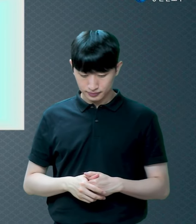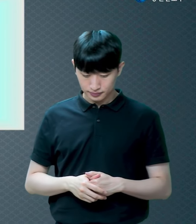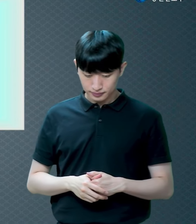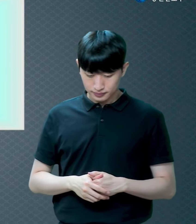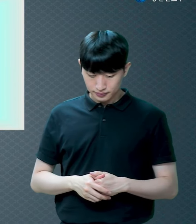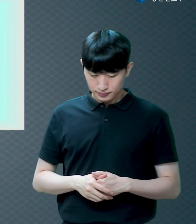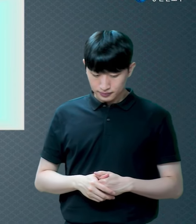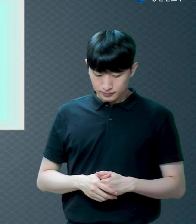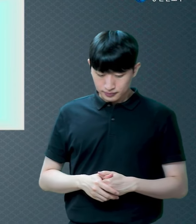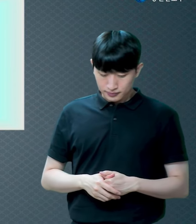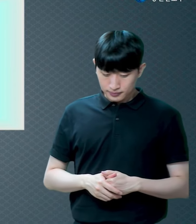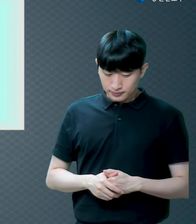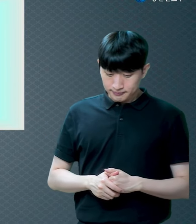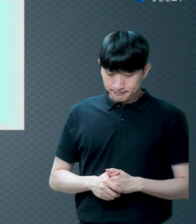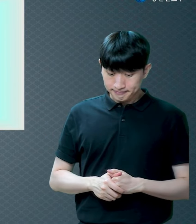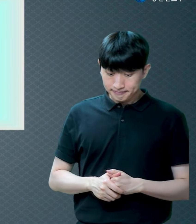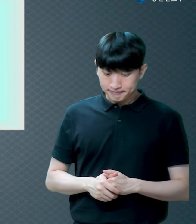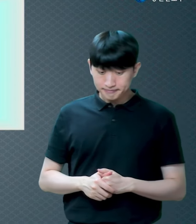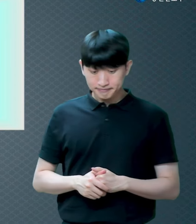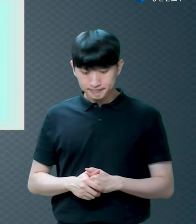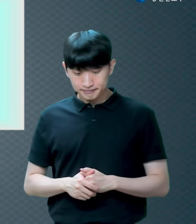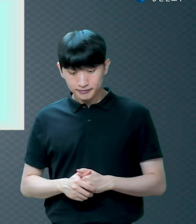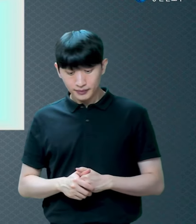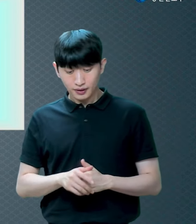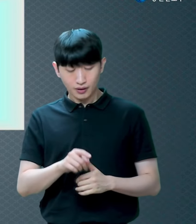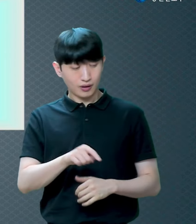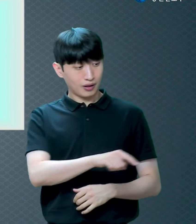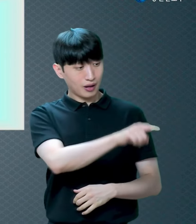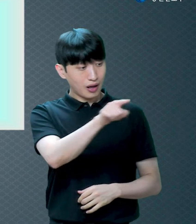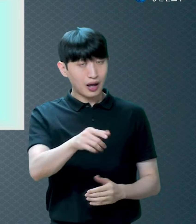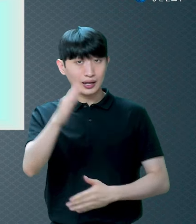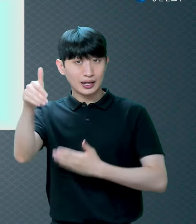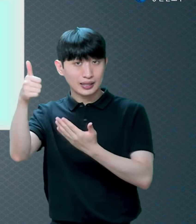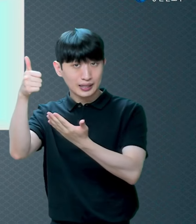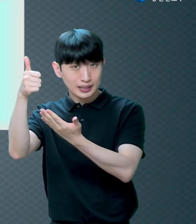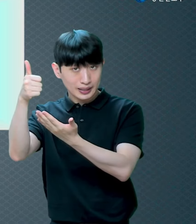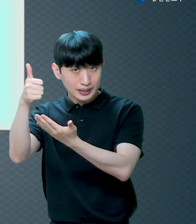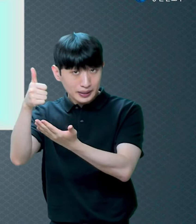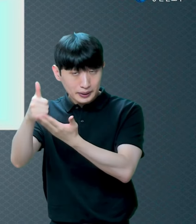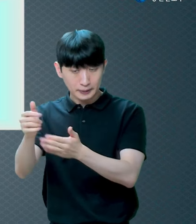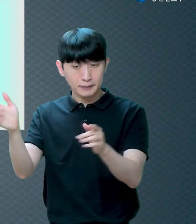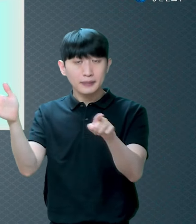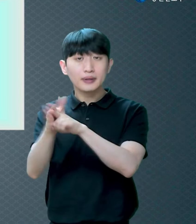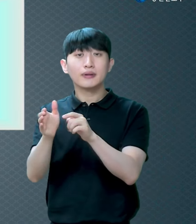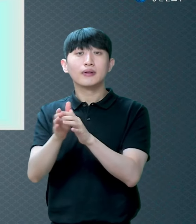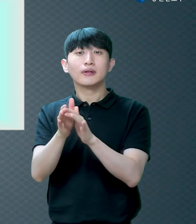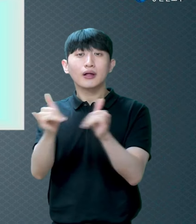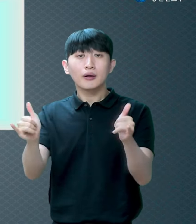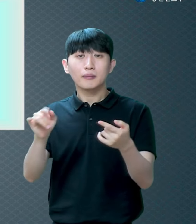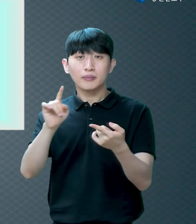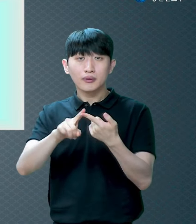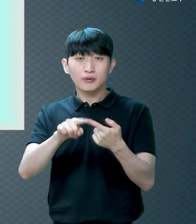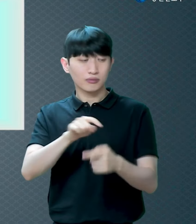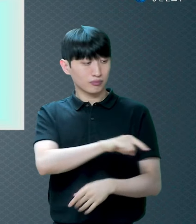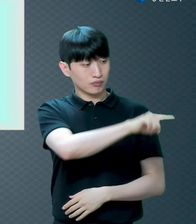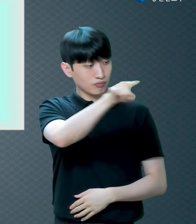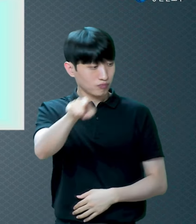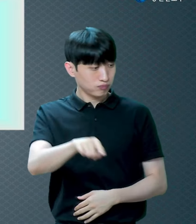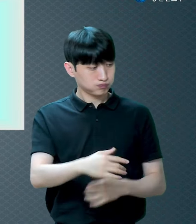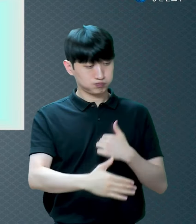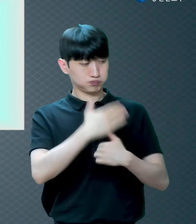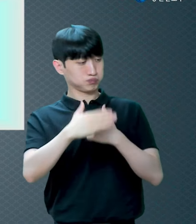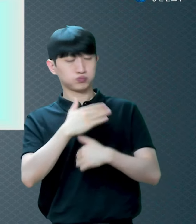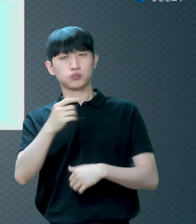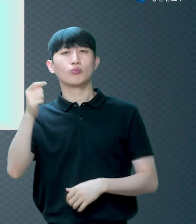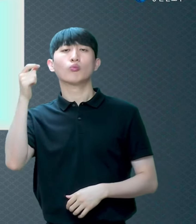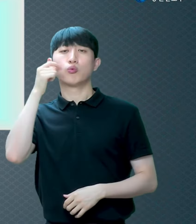정죄하리요? 누가 따질 거냐? 하나님이 내 편인데 이런 말씀이 얼마나 당당한지